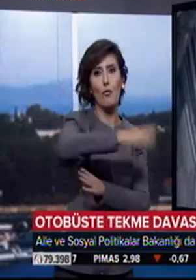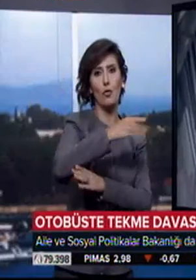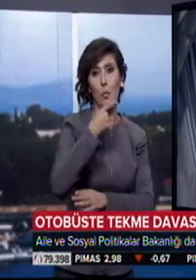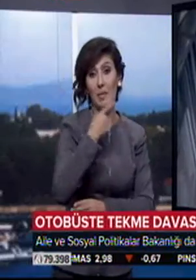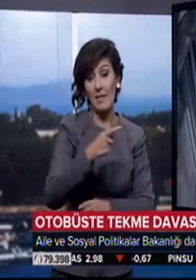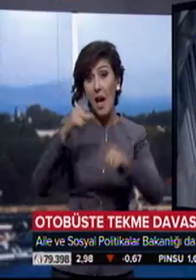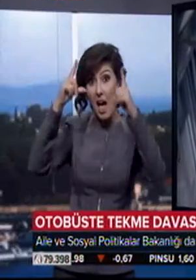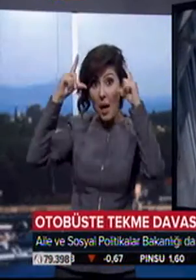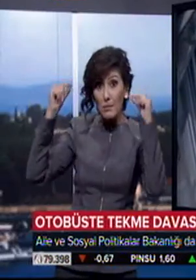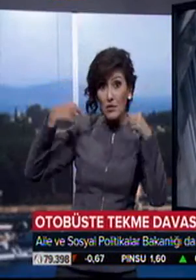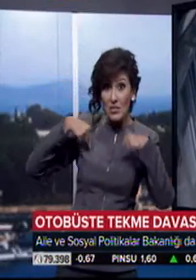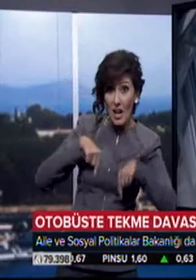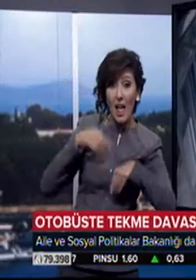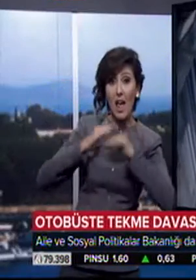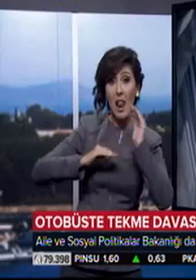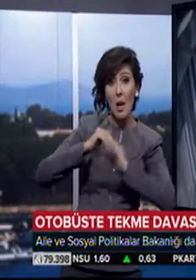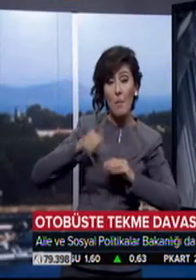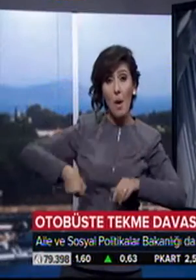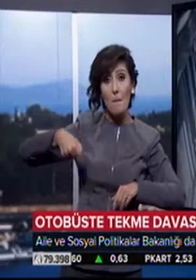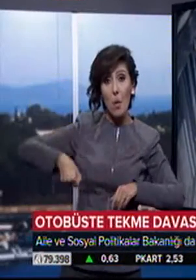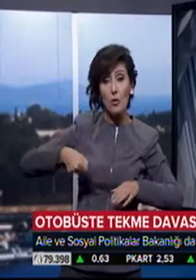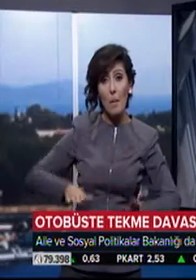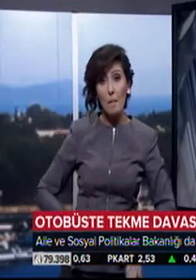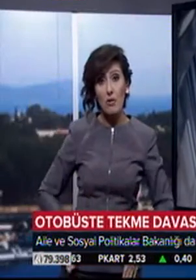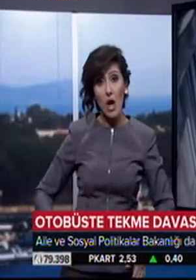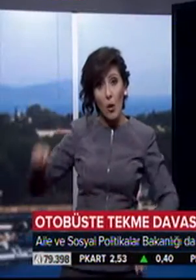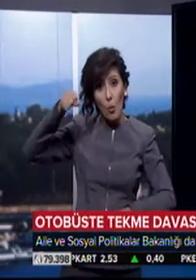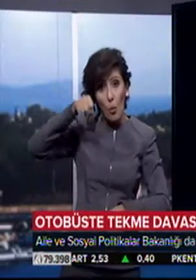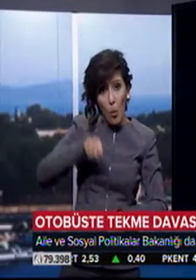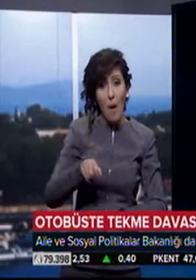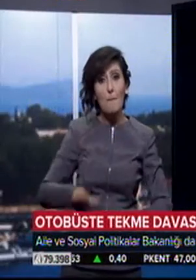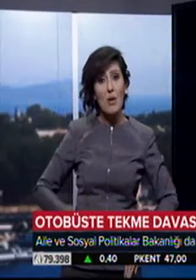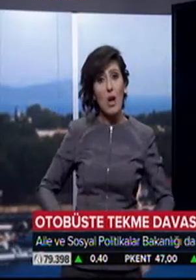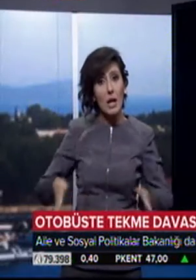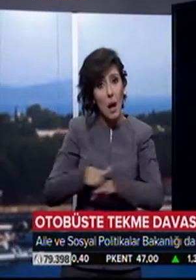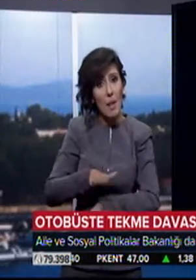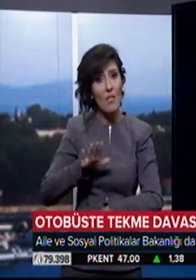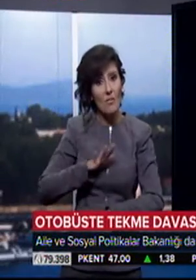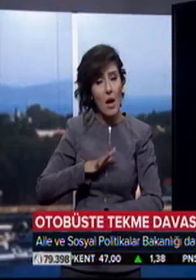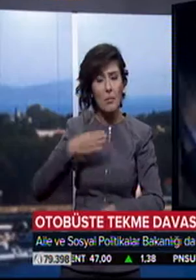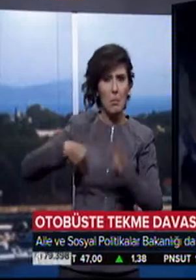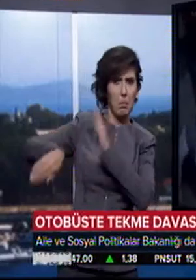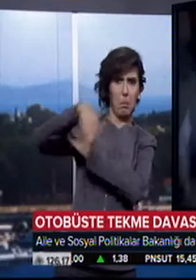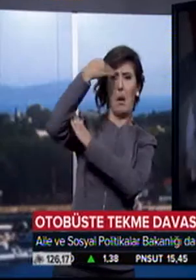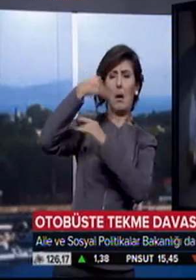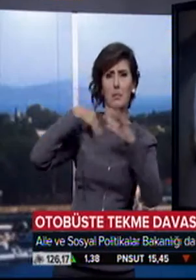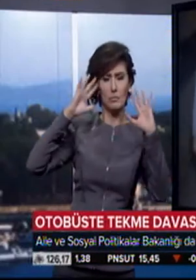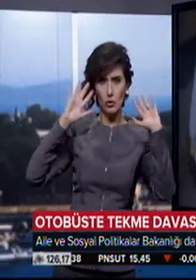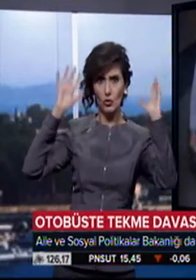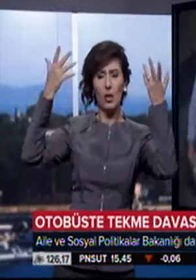Terzi de, elimdeki poşetleri bacağımın üzerine koydum, bacağım kapalıydı. Yüzüme biri birden tekme attı, kendime geldiğimde